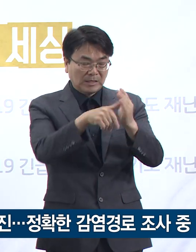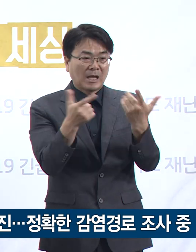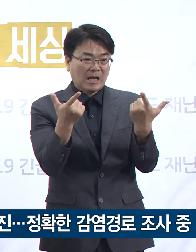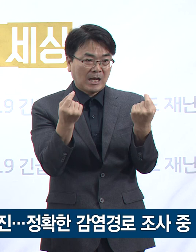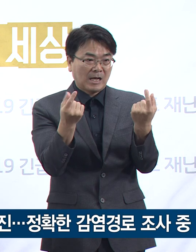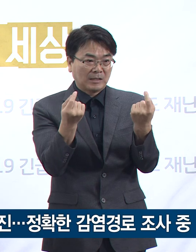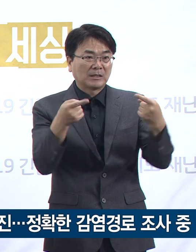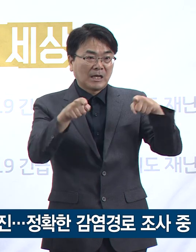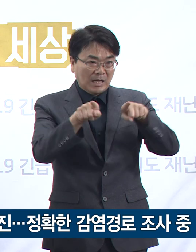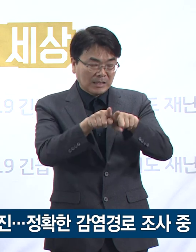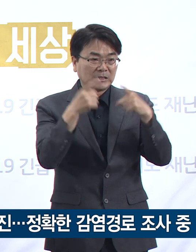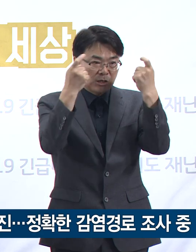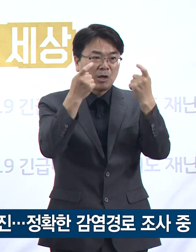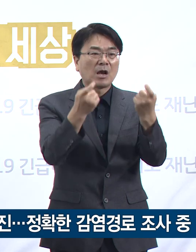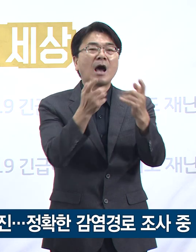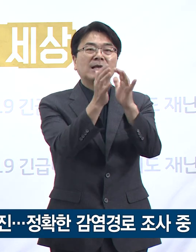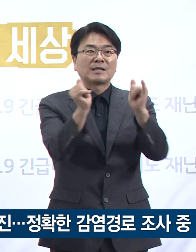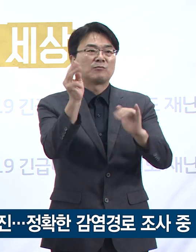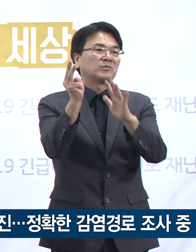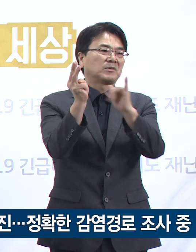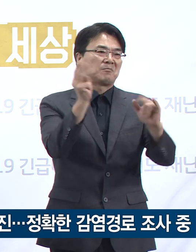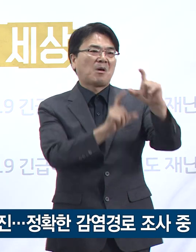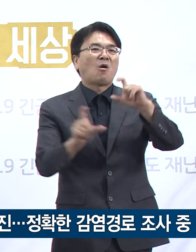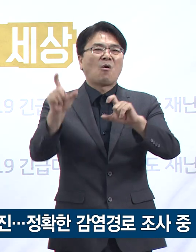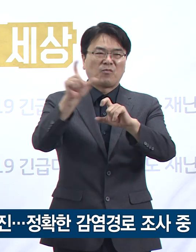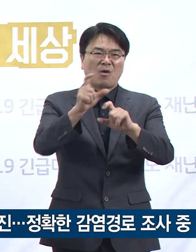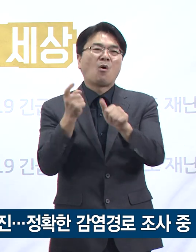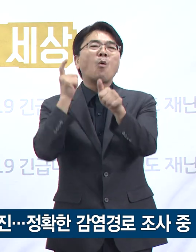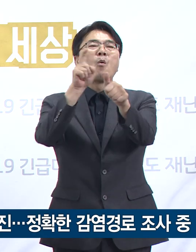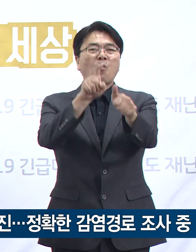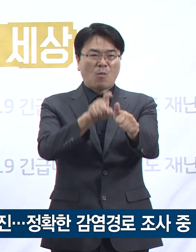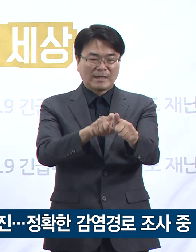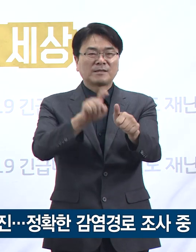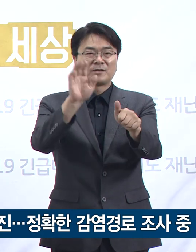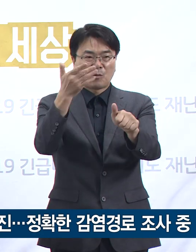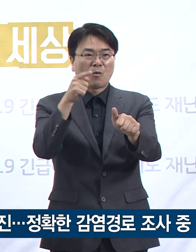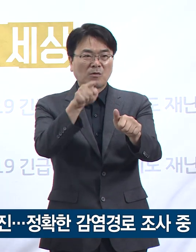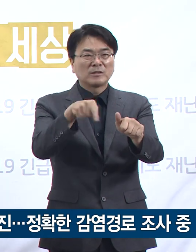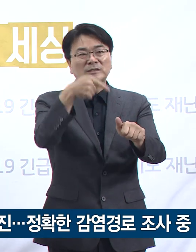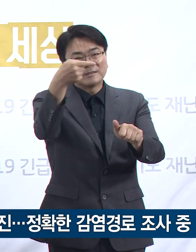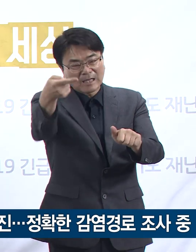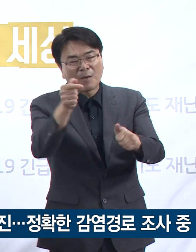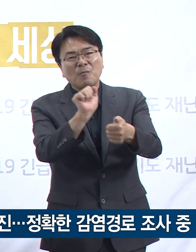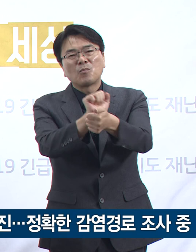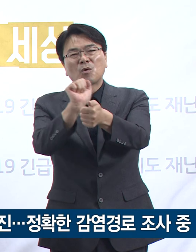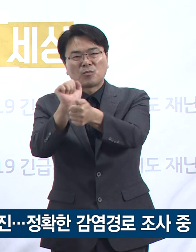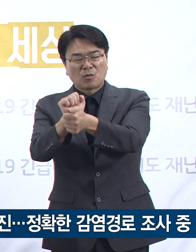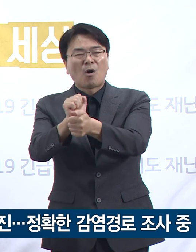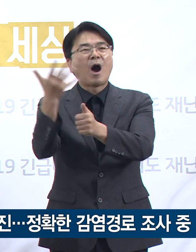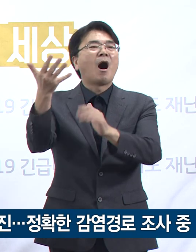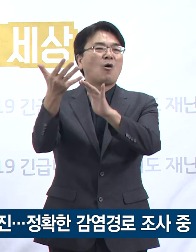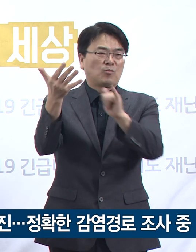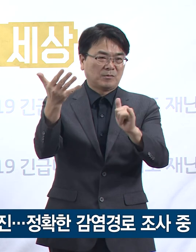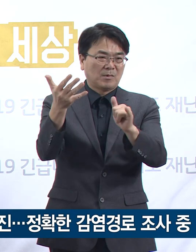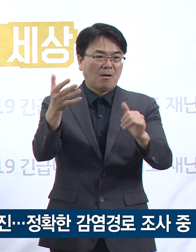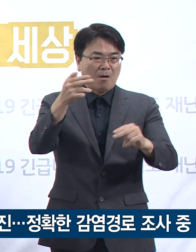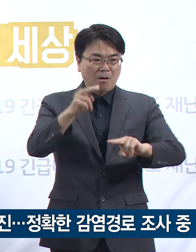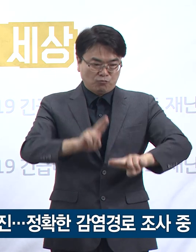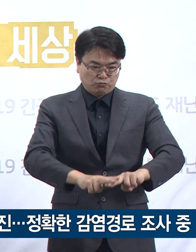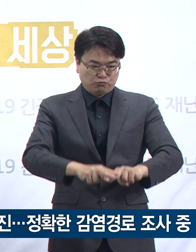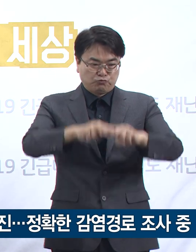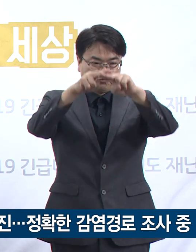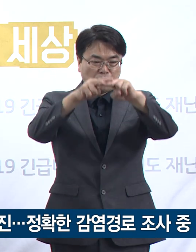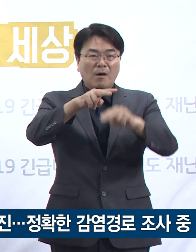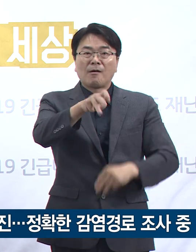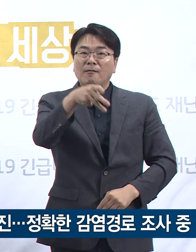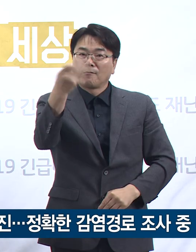5일과 6일 여행에 동행했던 3명이 추가 확진되었고 그 지인 등 가족 9명이 추가 확진되면서 누적 확진자는